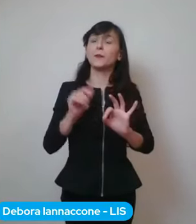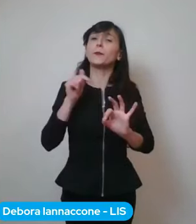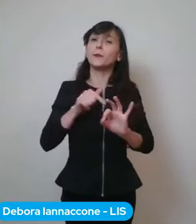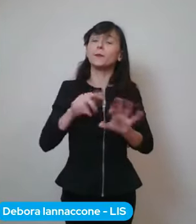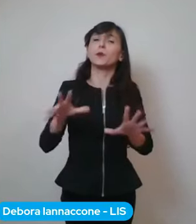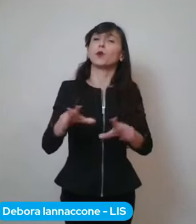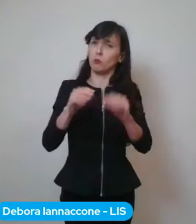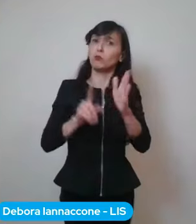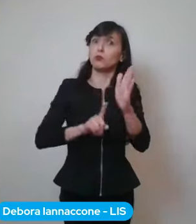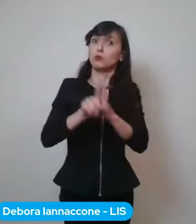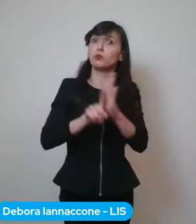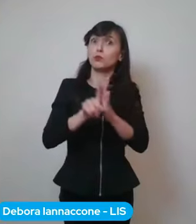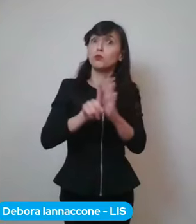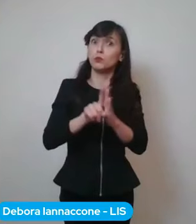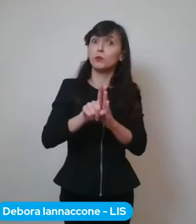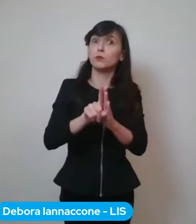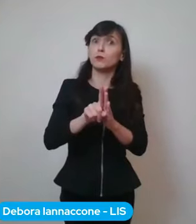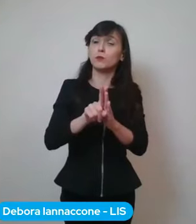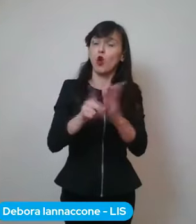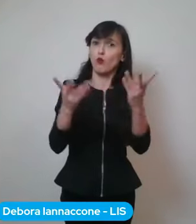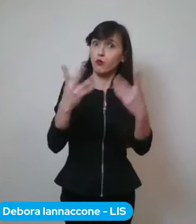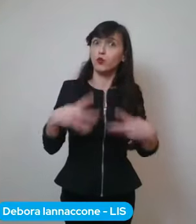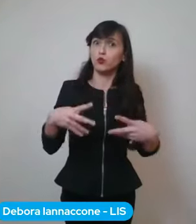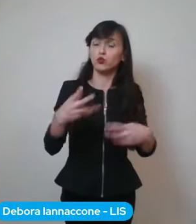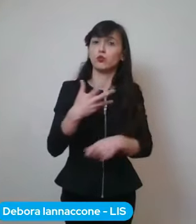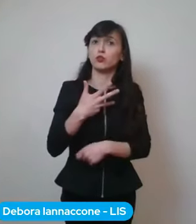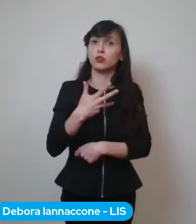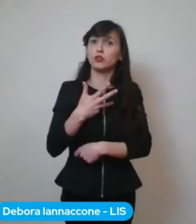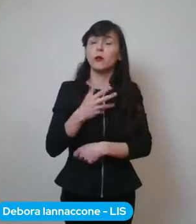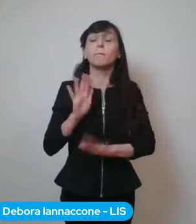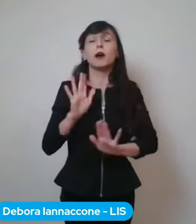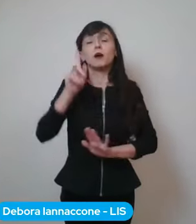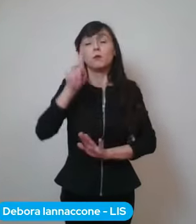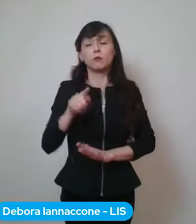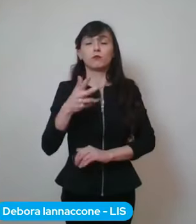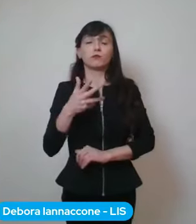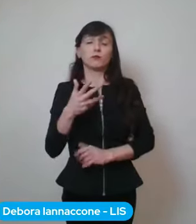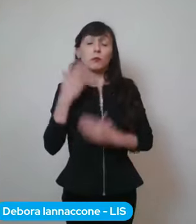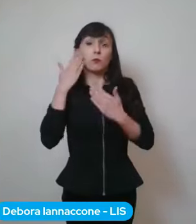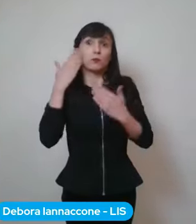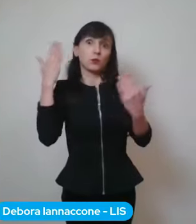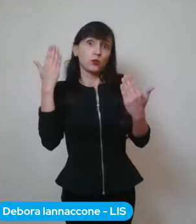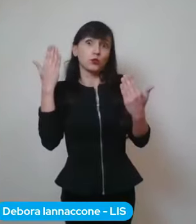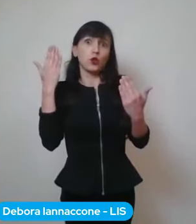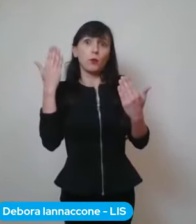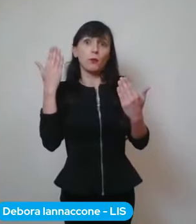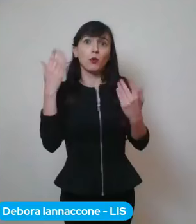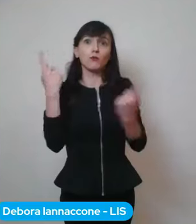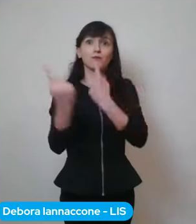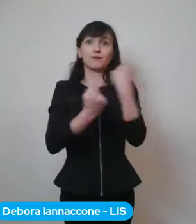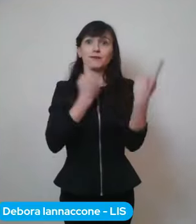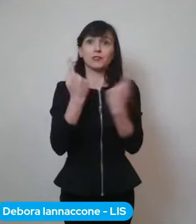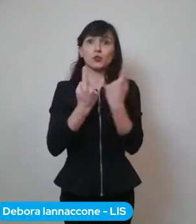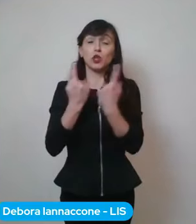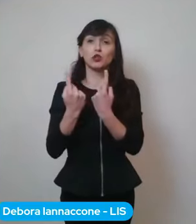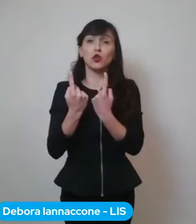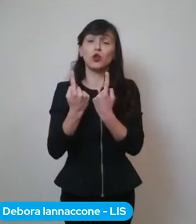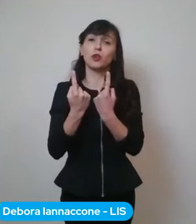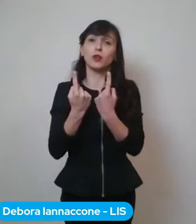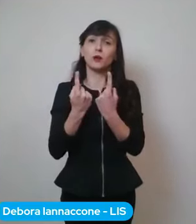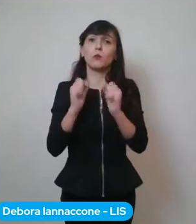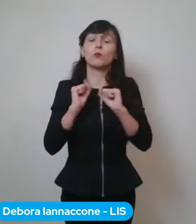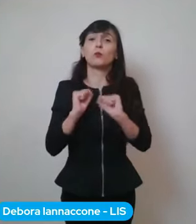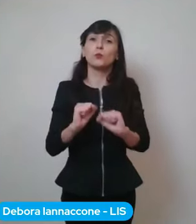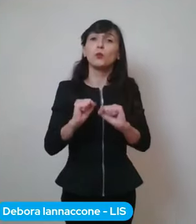sua efficacia, però abbiamo anche purtroppo situazioni che possono invece entrare in